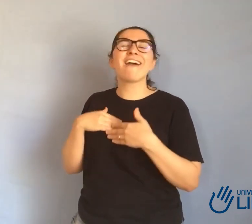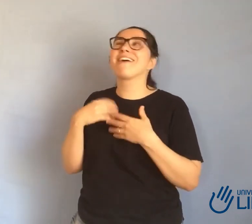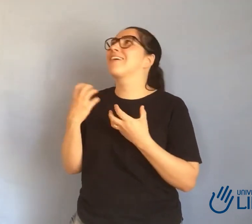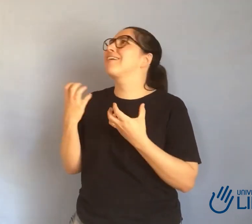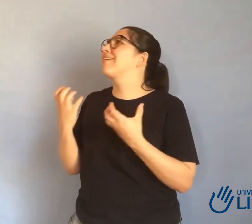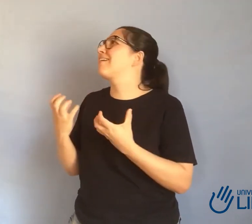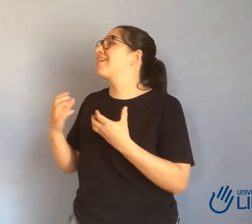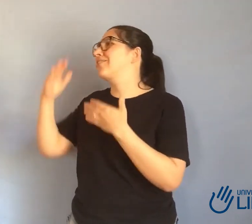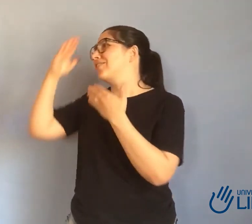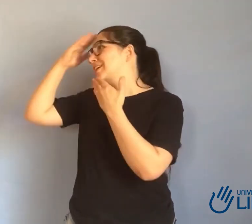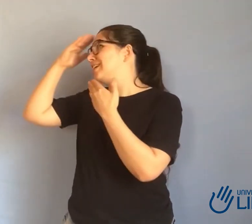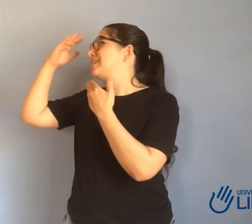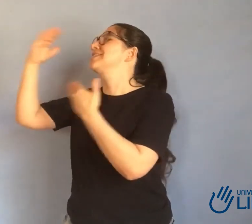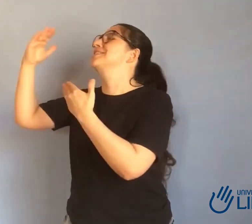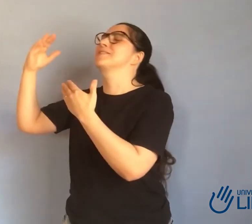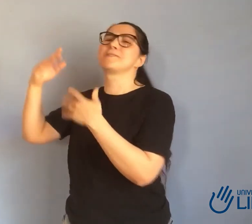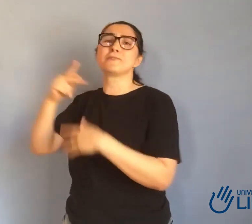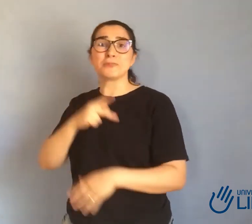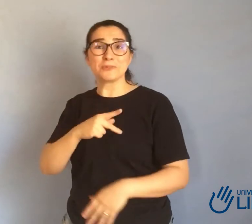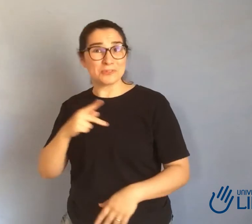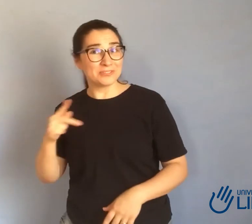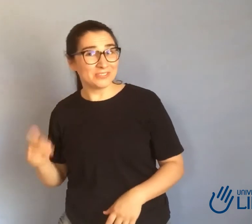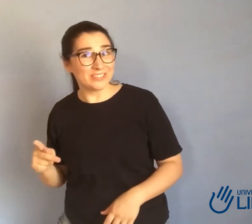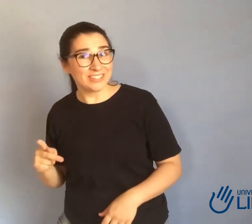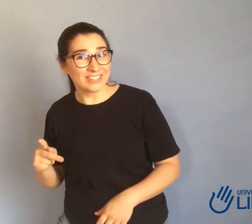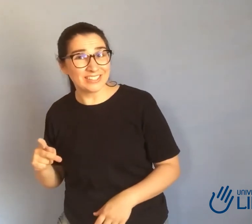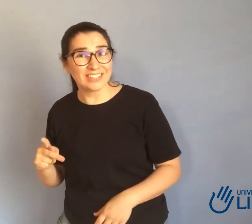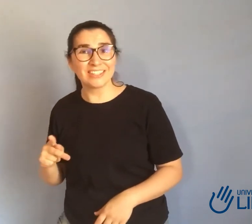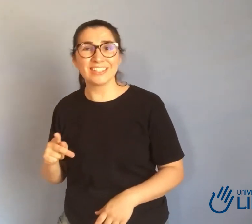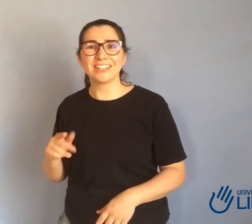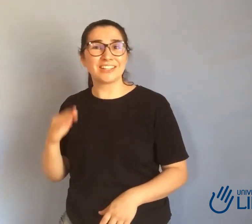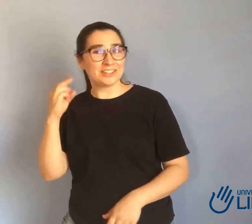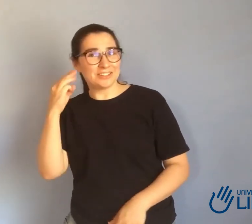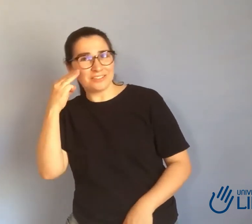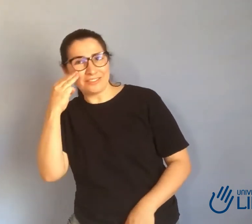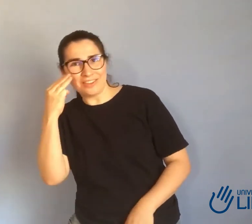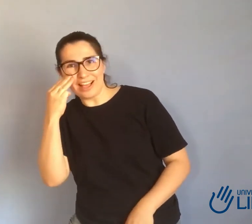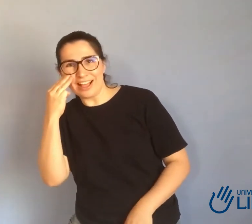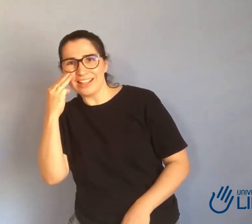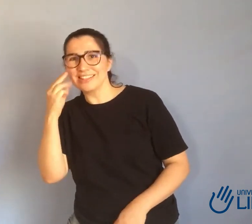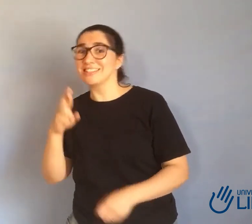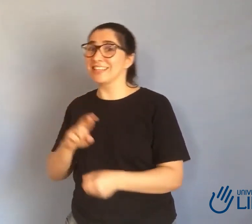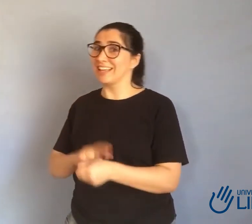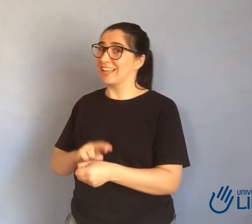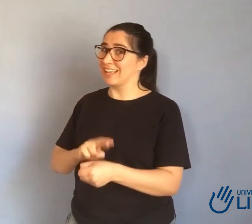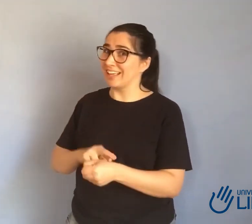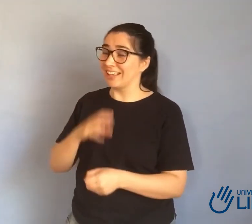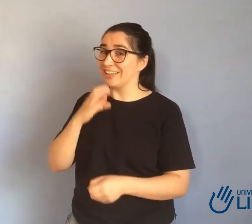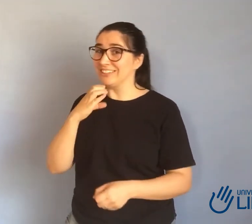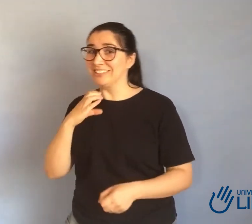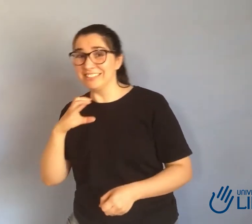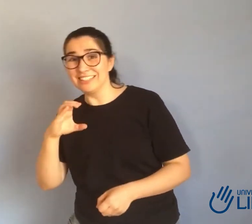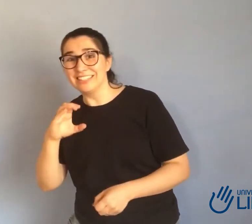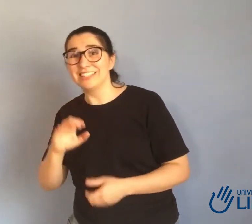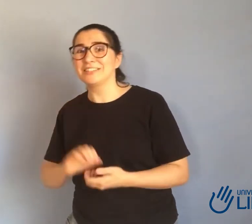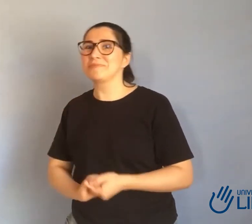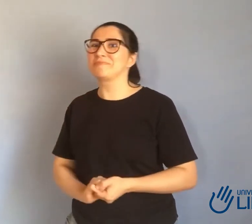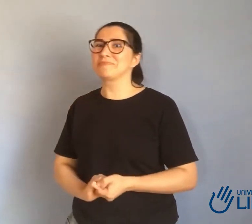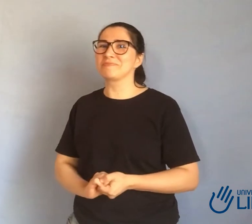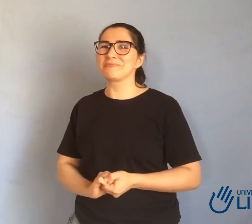me comunicar livremente com os surdos, eu me desenvolvi a cada semana até chegar neste momento em que você está vendo agora,